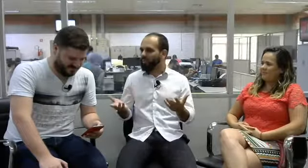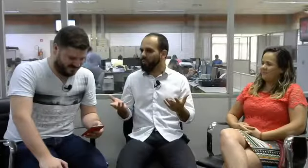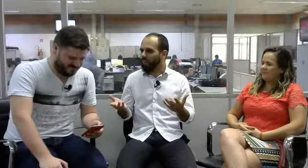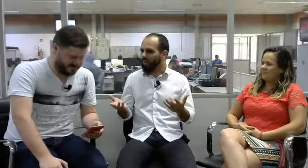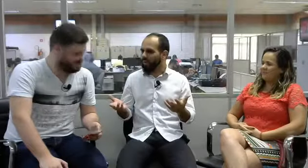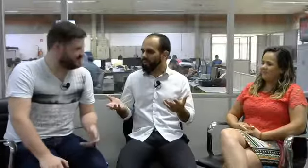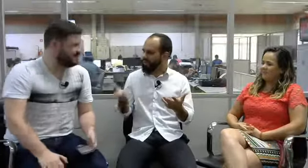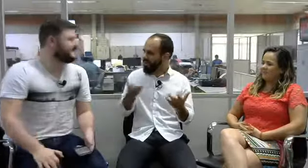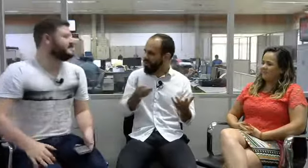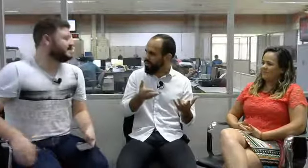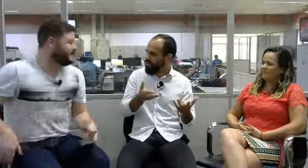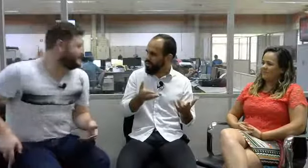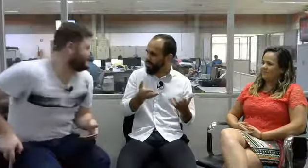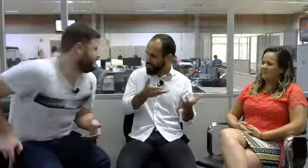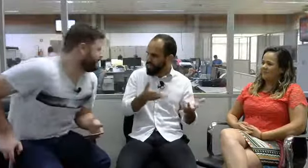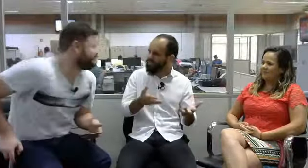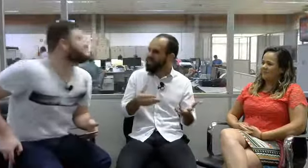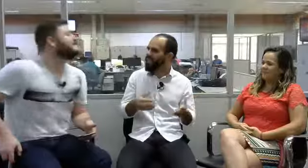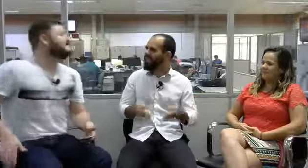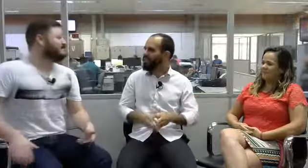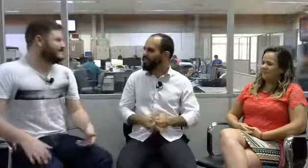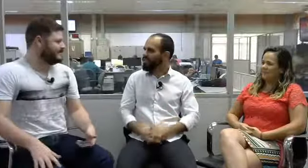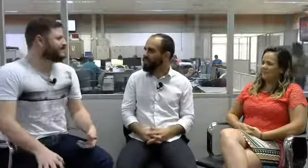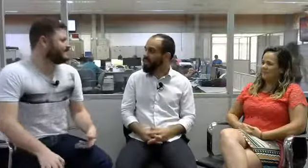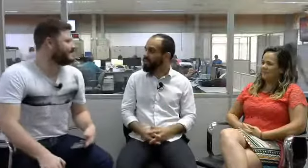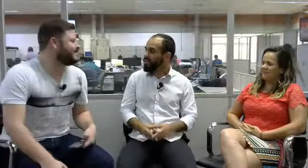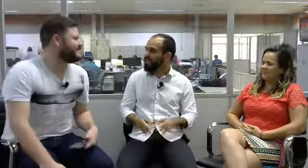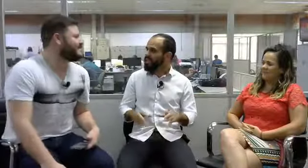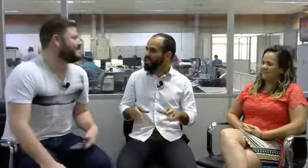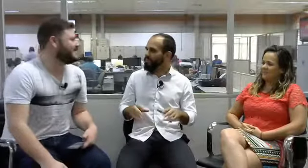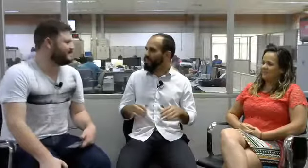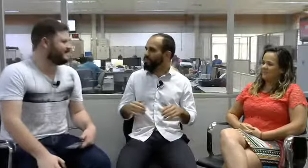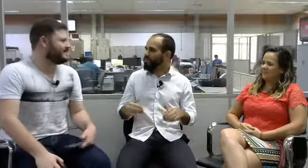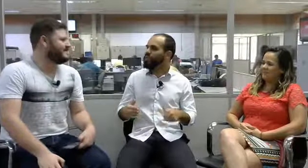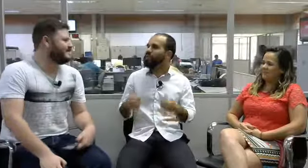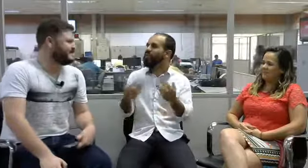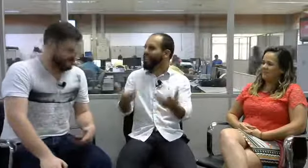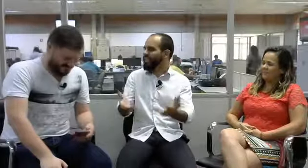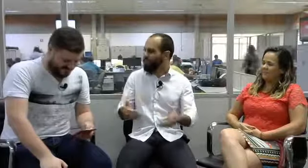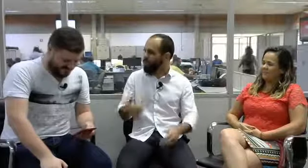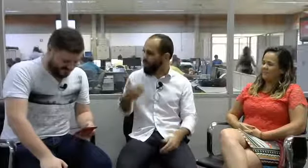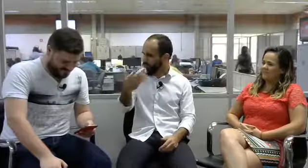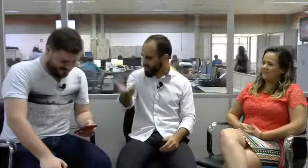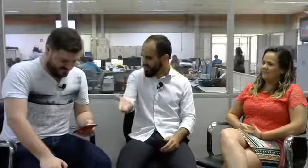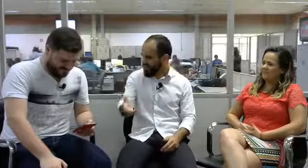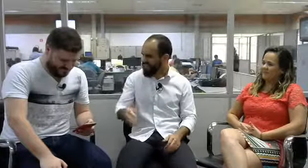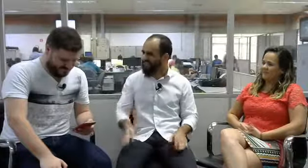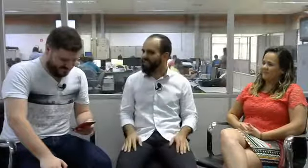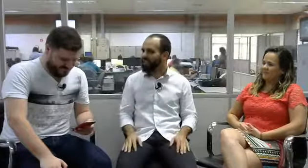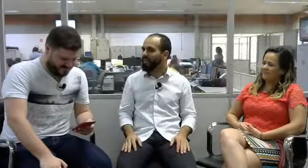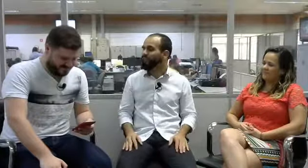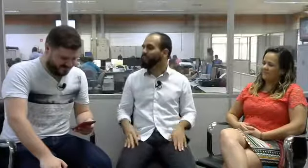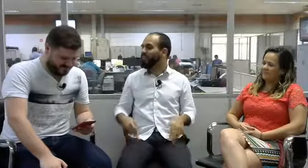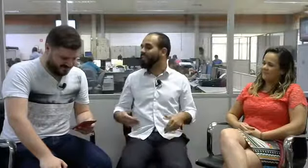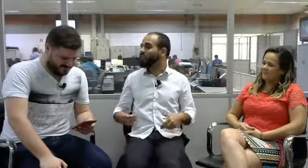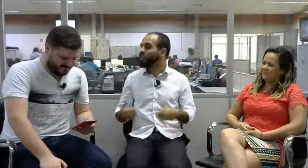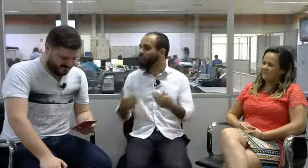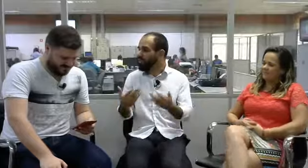aconteceu no domingo, na redação do Enem, nós temos aí o diferente, o outro, né? E como é que nós vamos falar desse outro